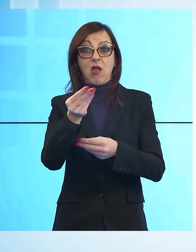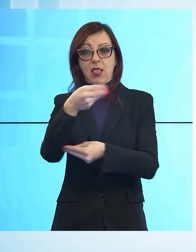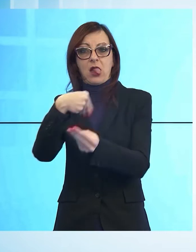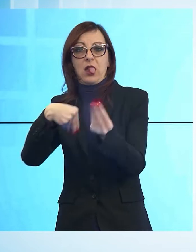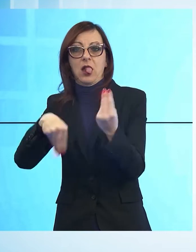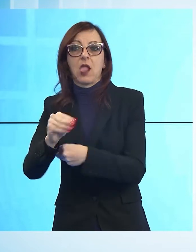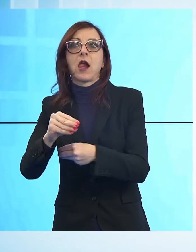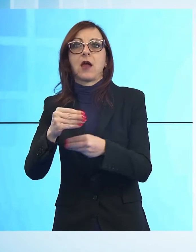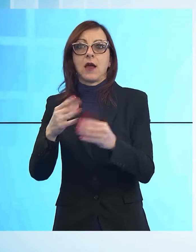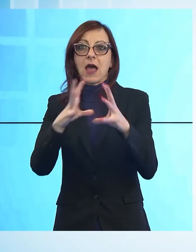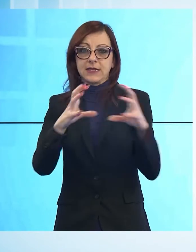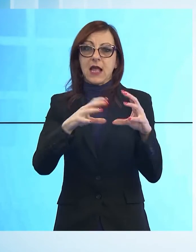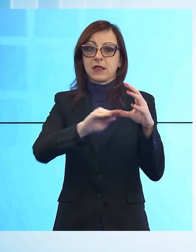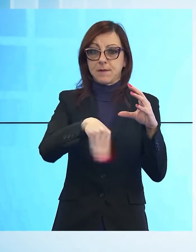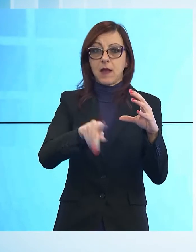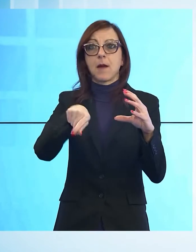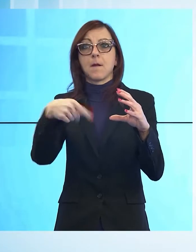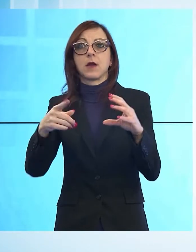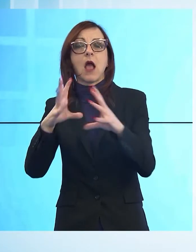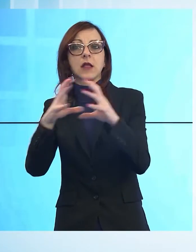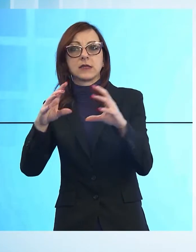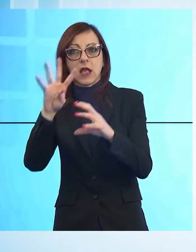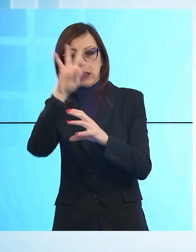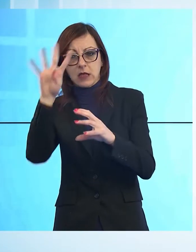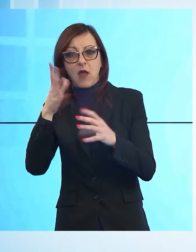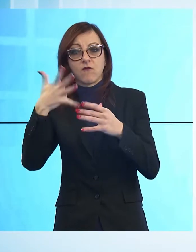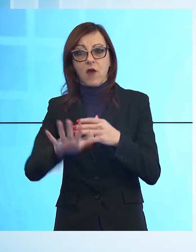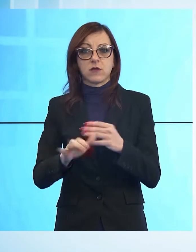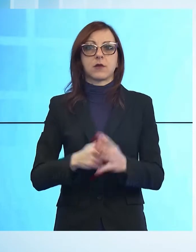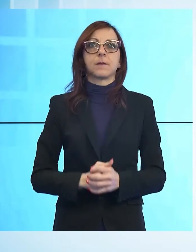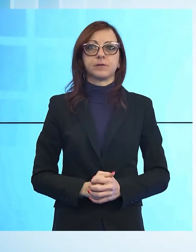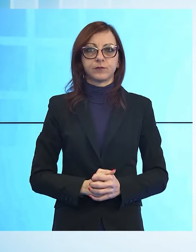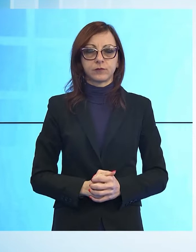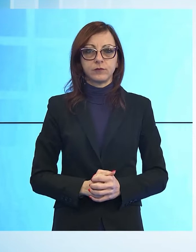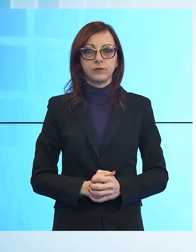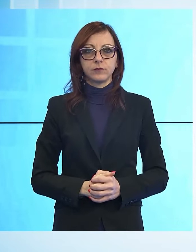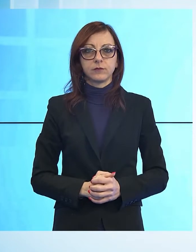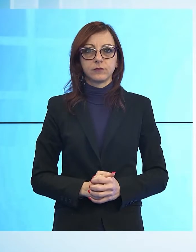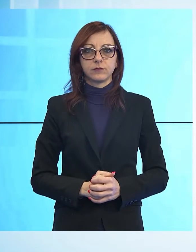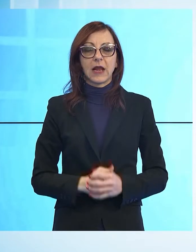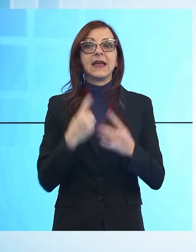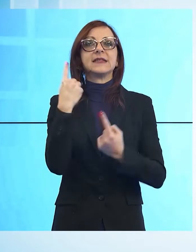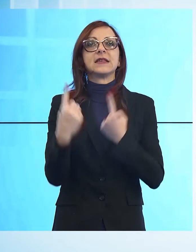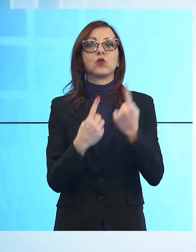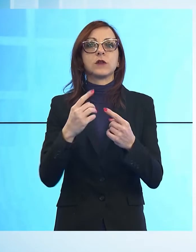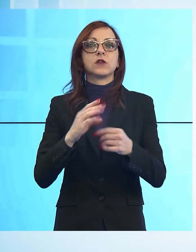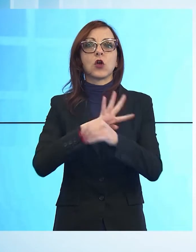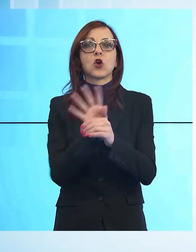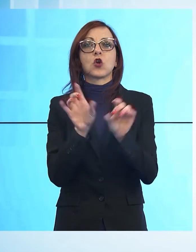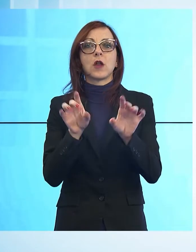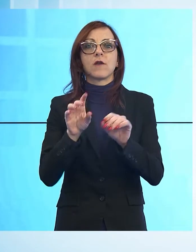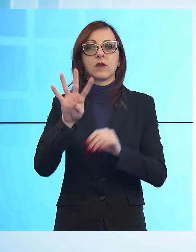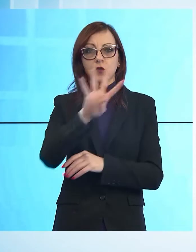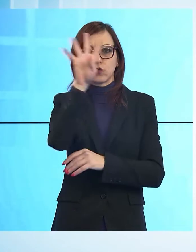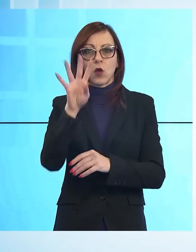campane che toscane. Lasciamo questo argomento, parliamo della situazione Covid in Toscana, numeri tutti